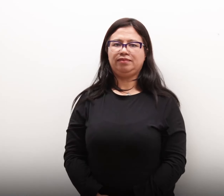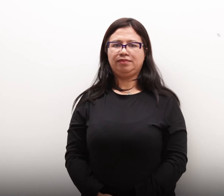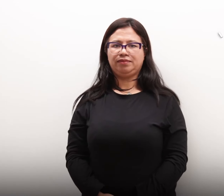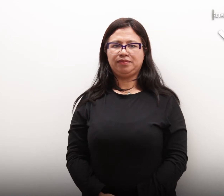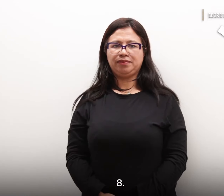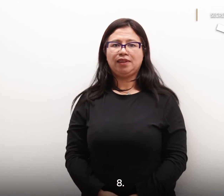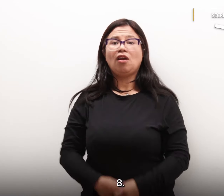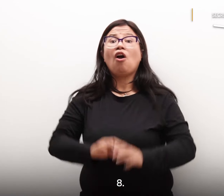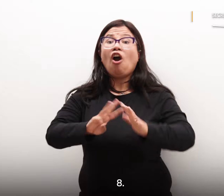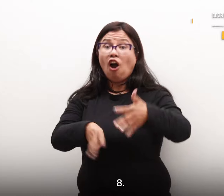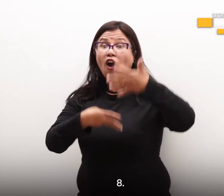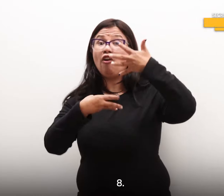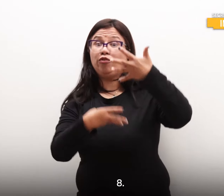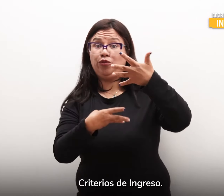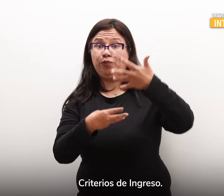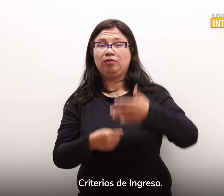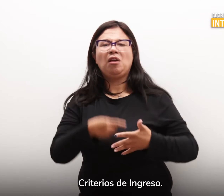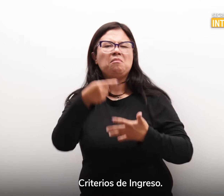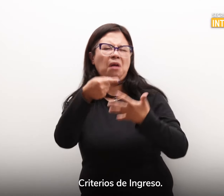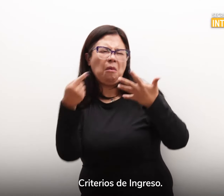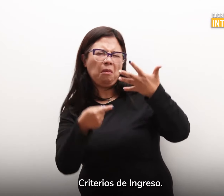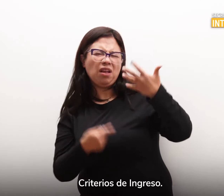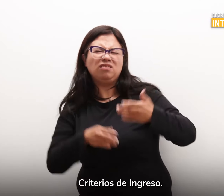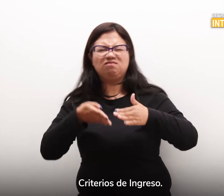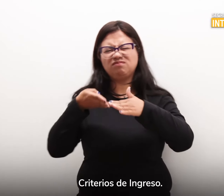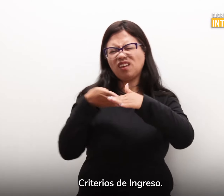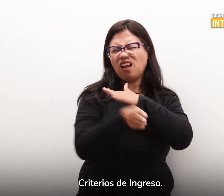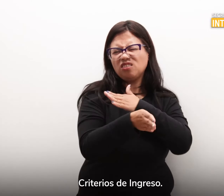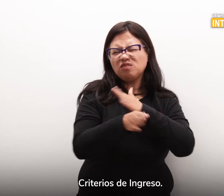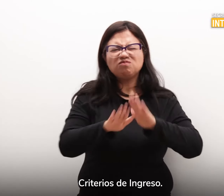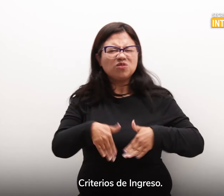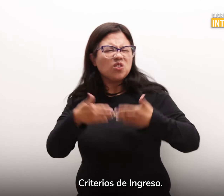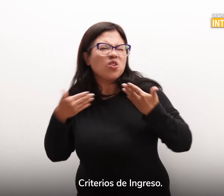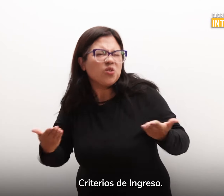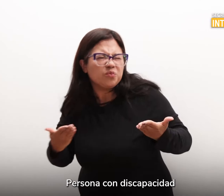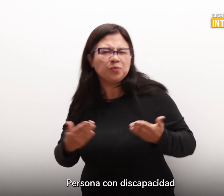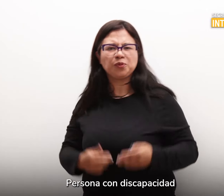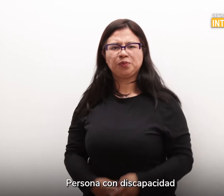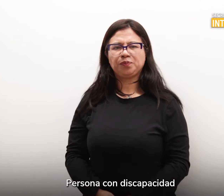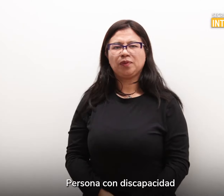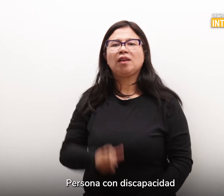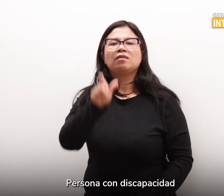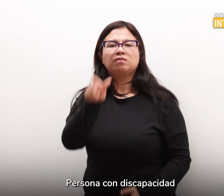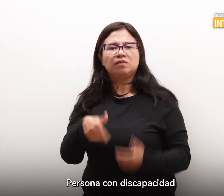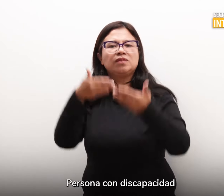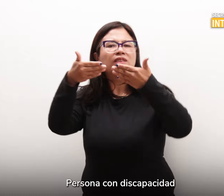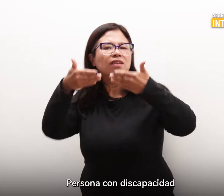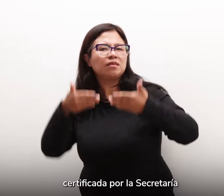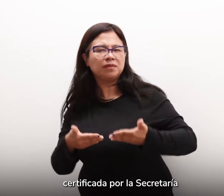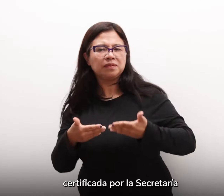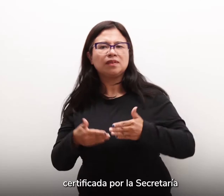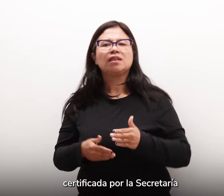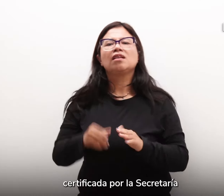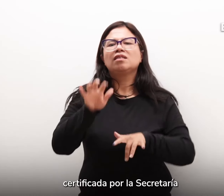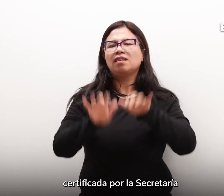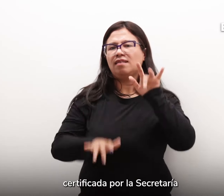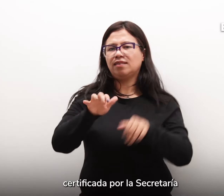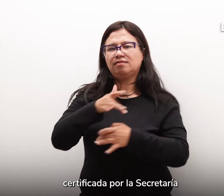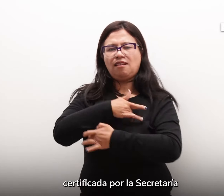8. Criterios de ingreso Persona con discapacidad certificada por la